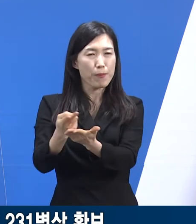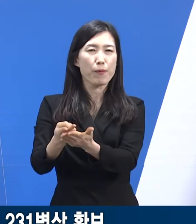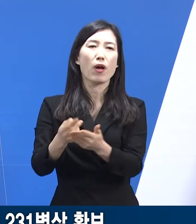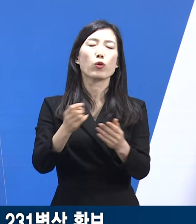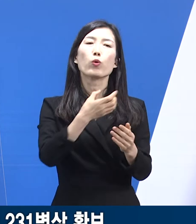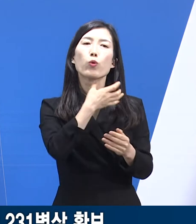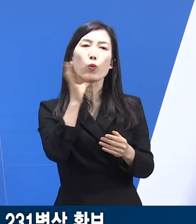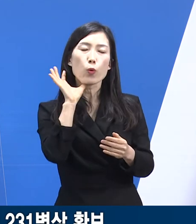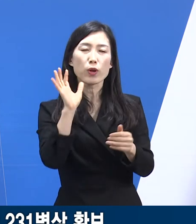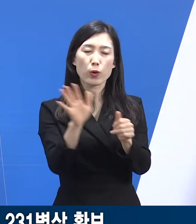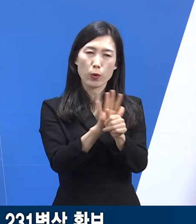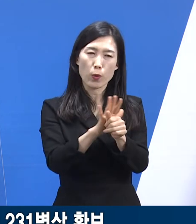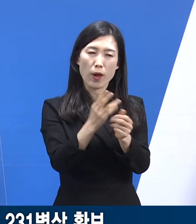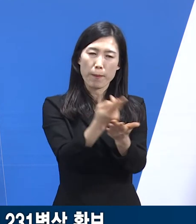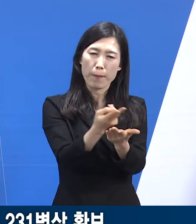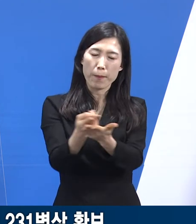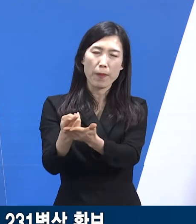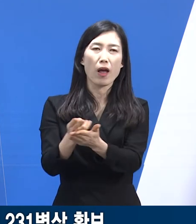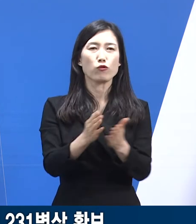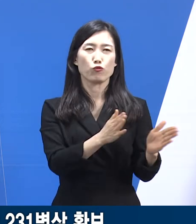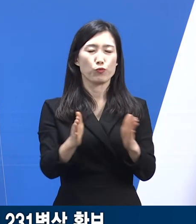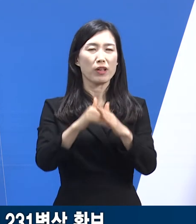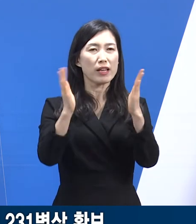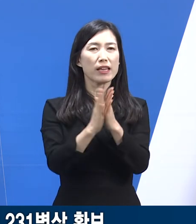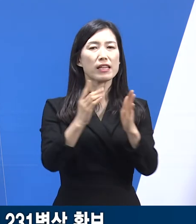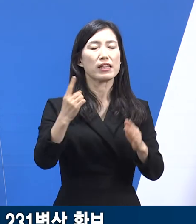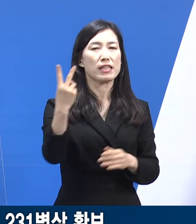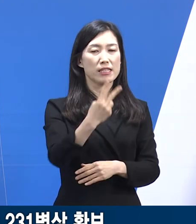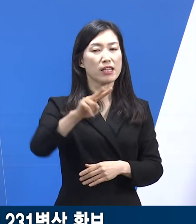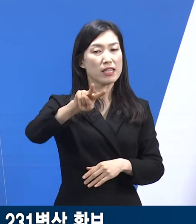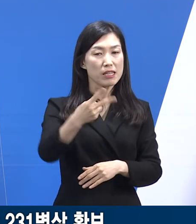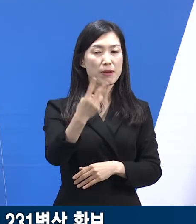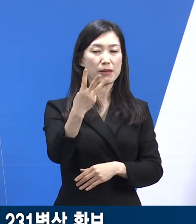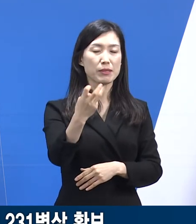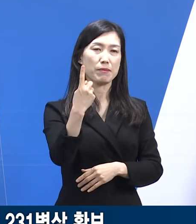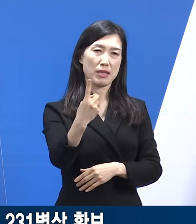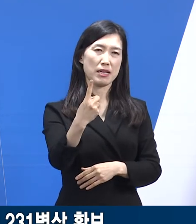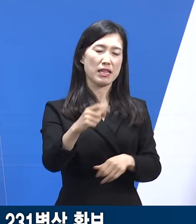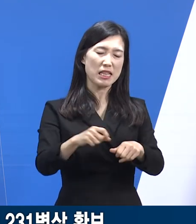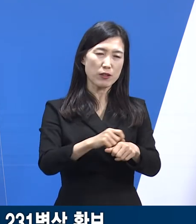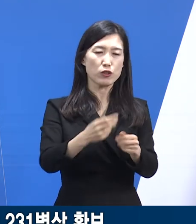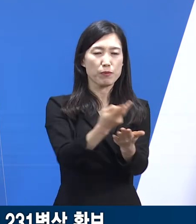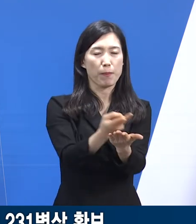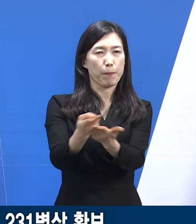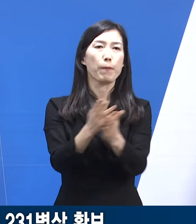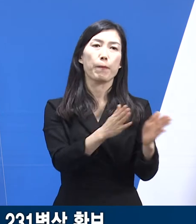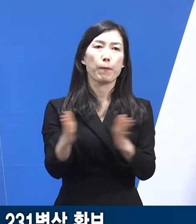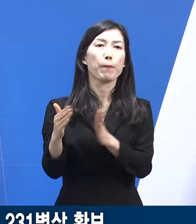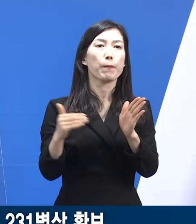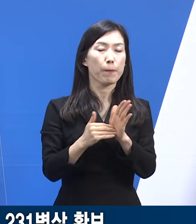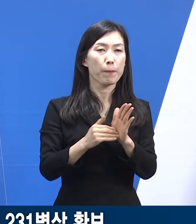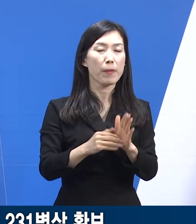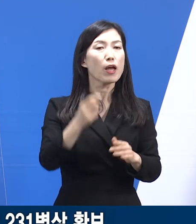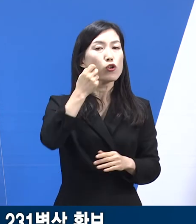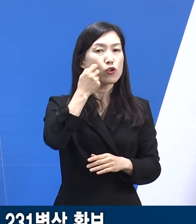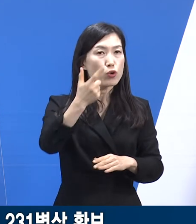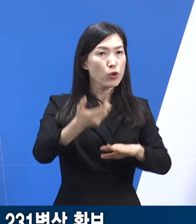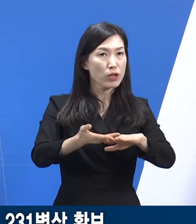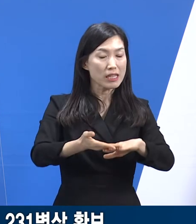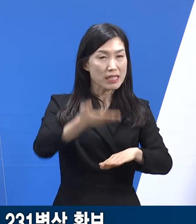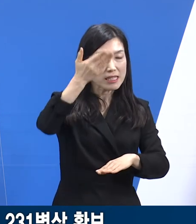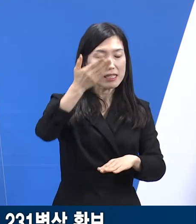노인요양 1182병상 등 총 2,231병상을 확보하고 있습니다. 6개월 이상